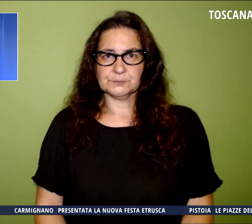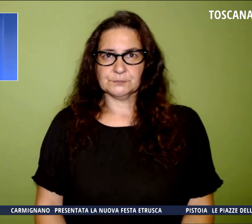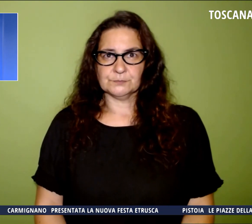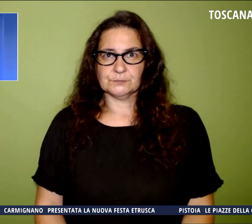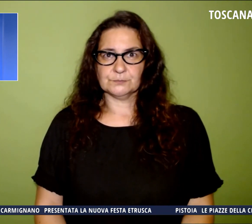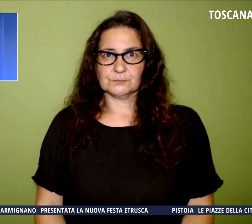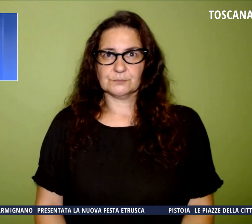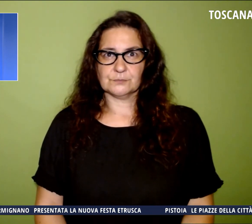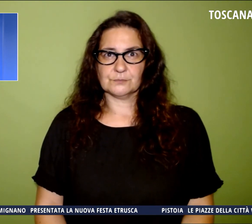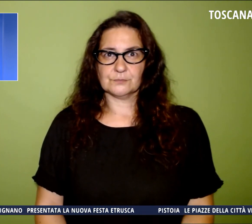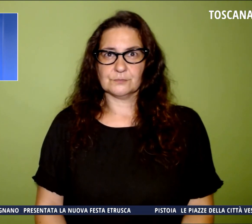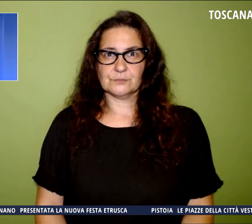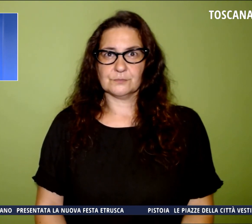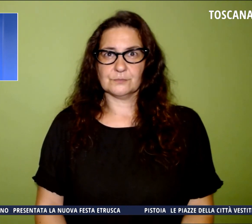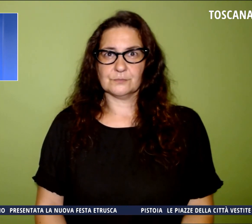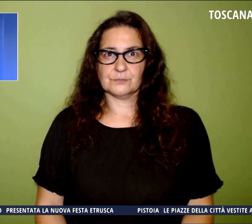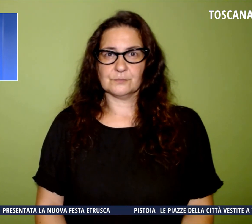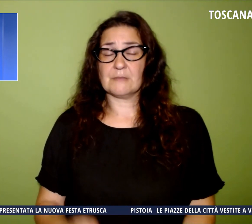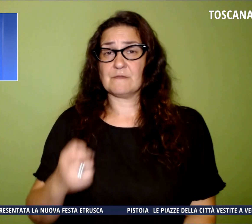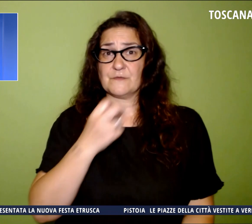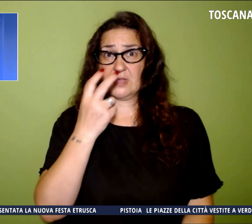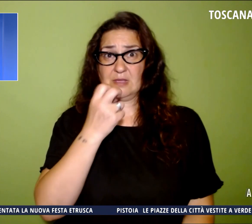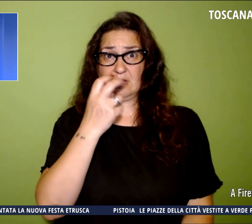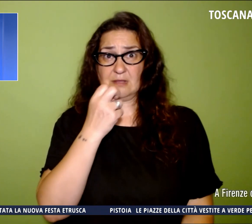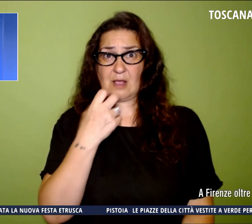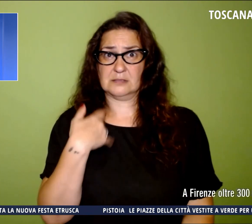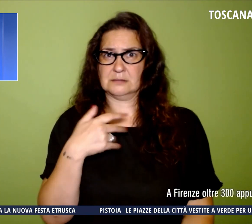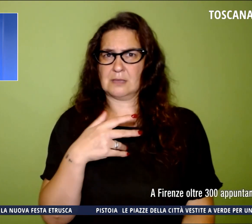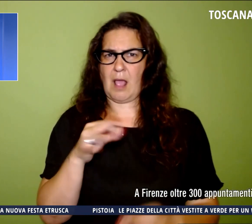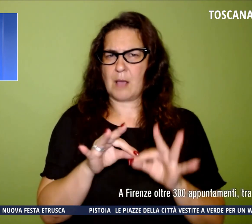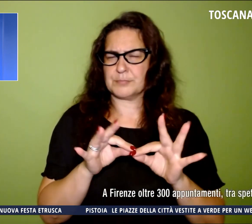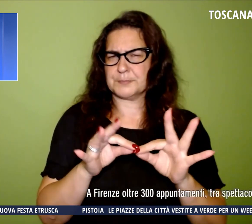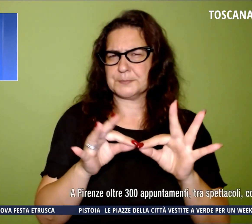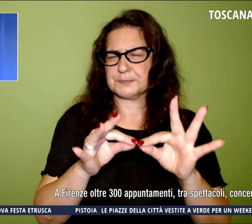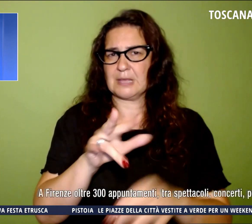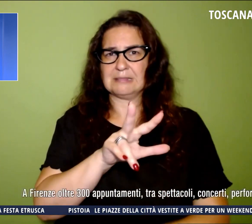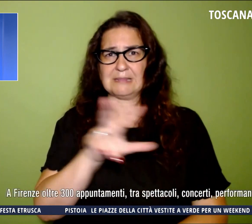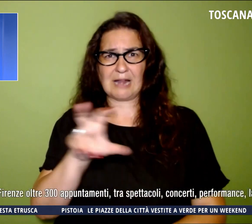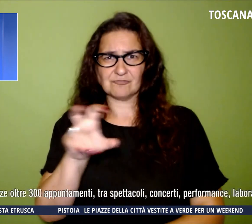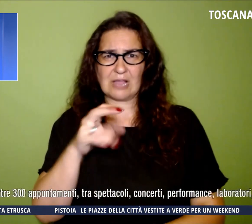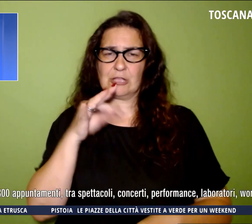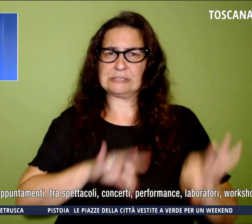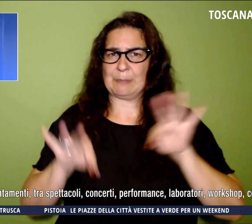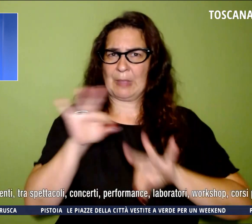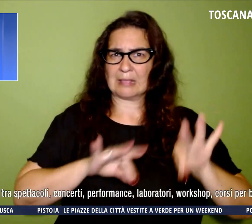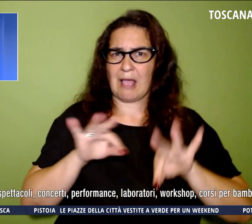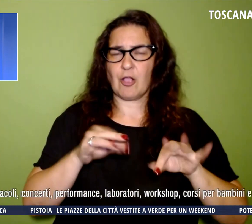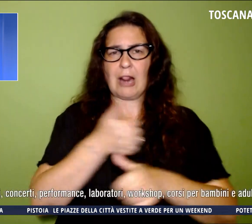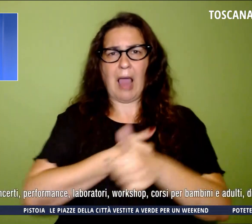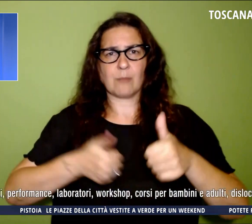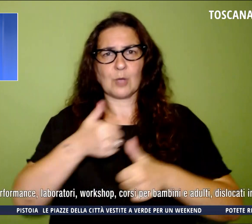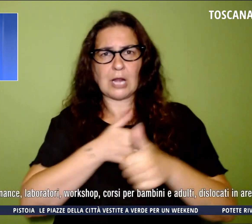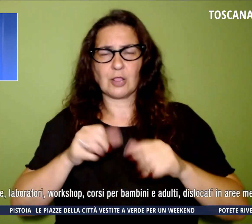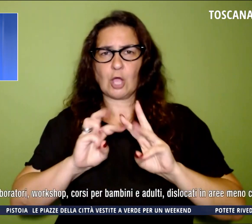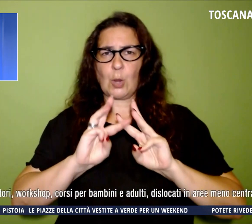A Firenze oltre 300 appuntamenti tra spettacoli, concerti, laboratori, workshop, corsi per